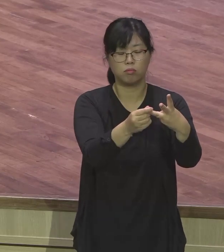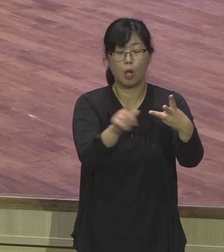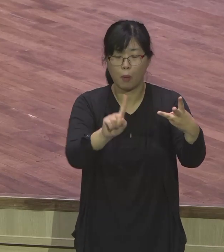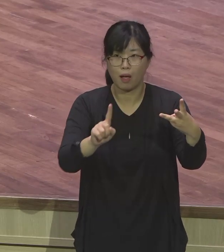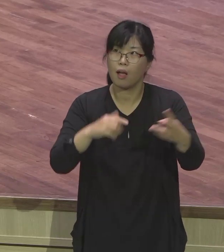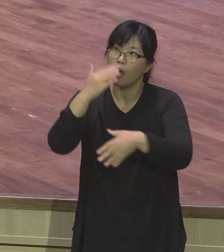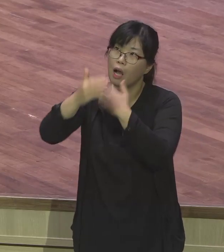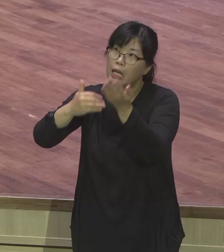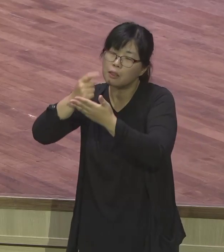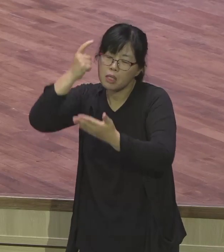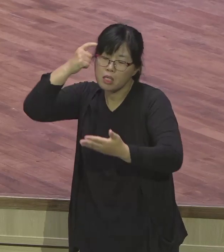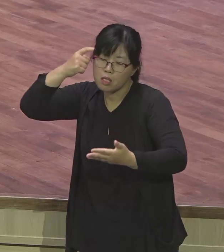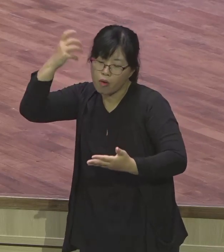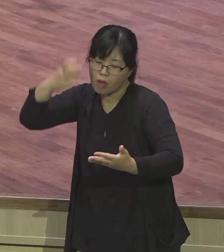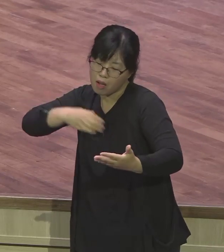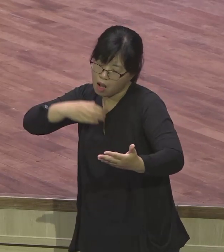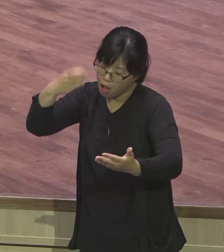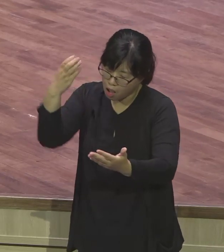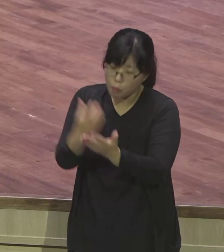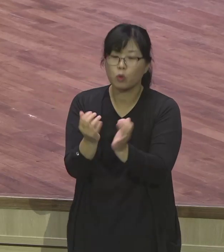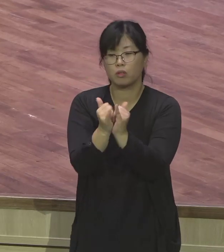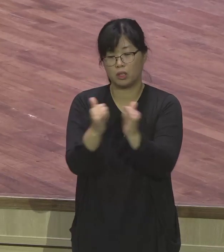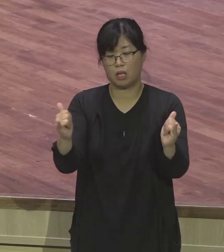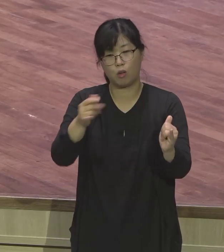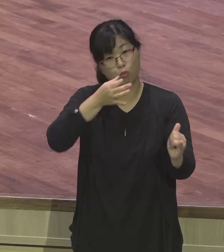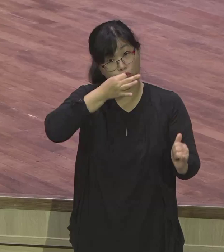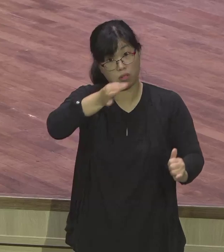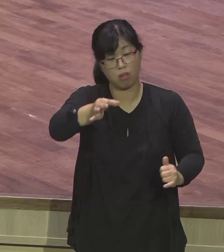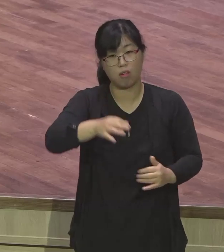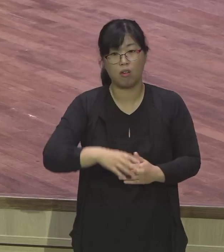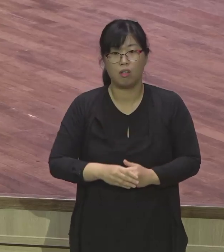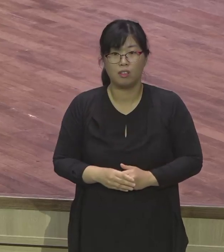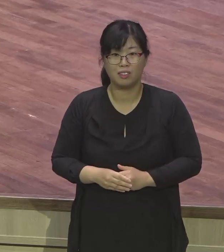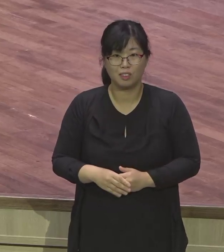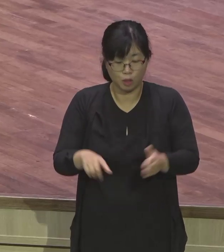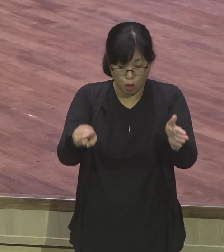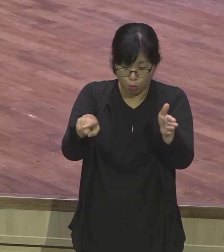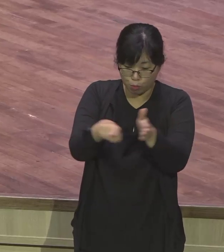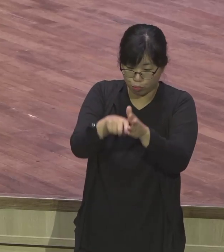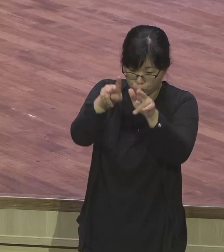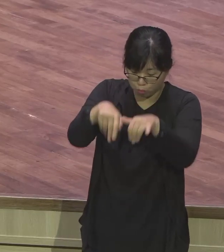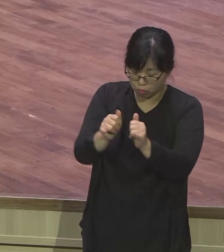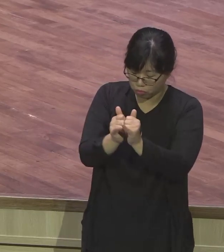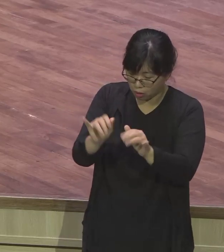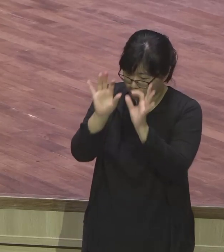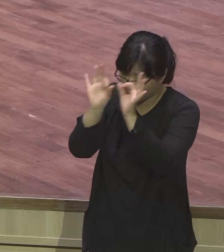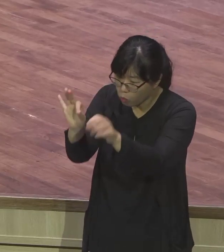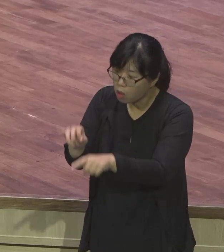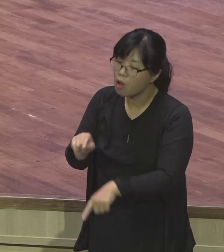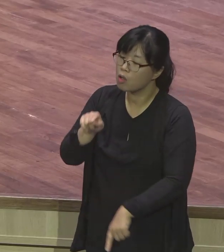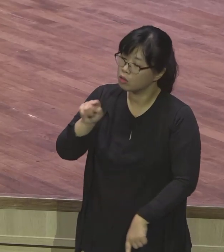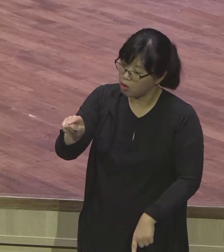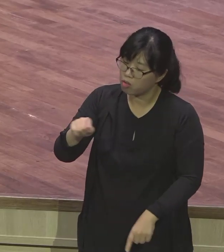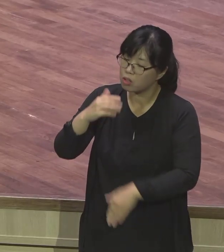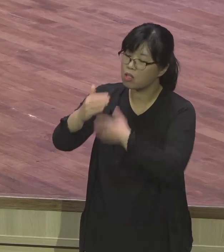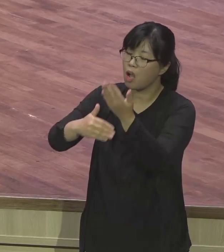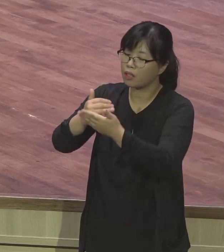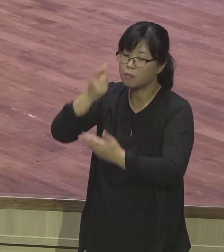이게 별칭이에요. 부신자로부터 하나님의 영에 감동된 사람이다 라는 말을 들을 정도면